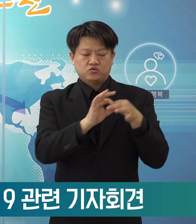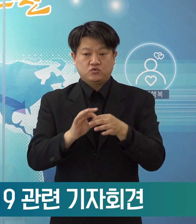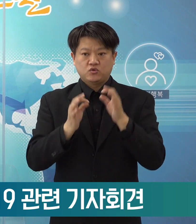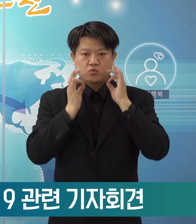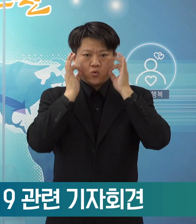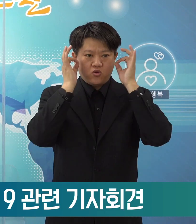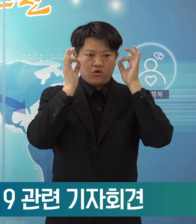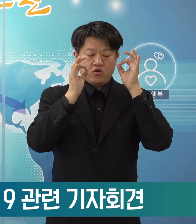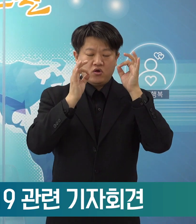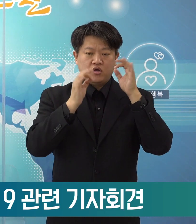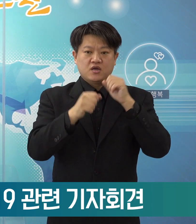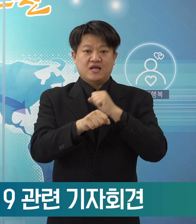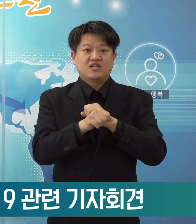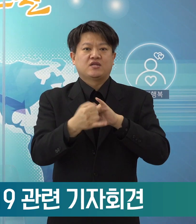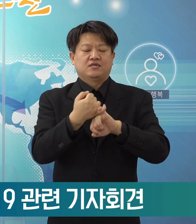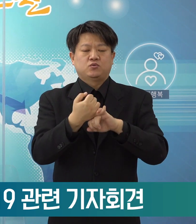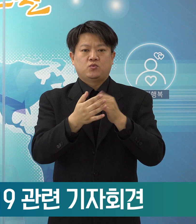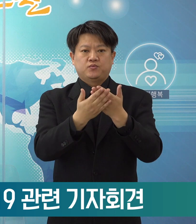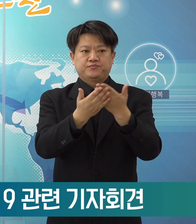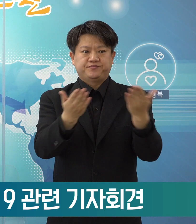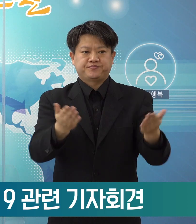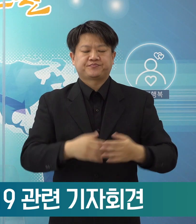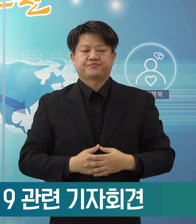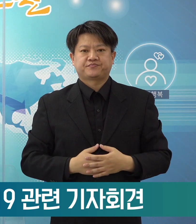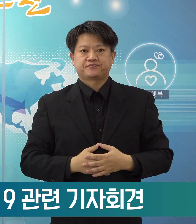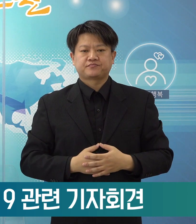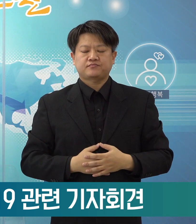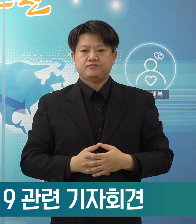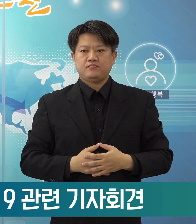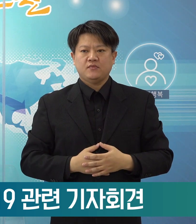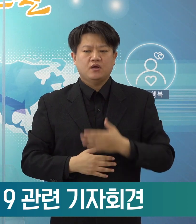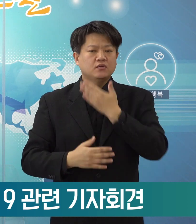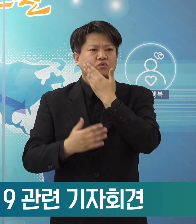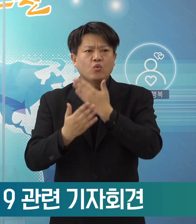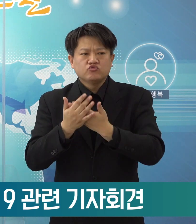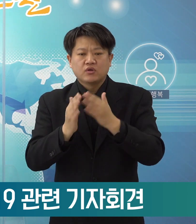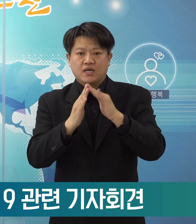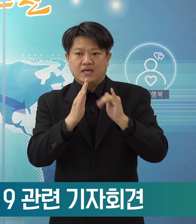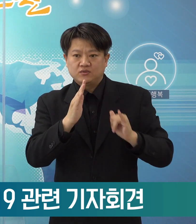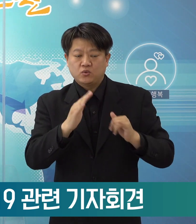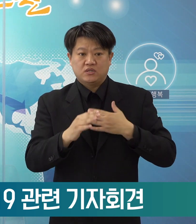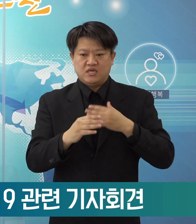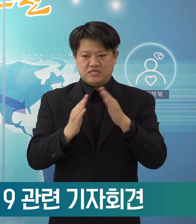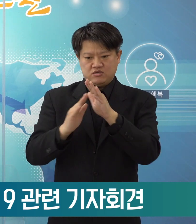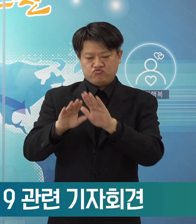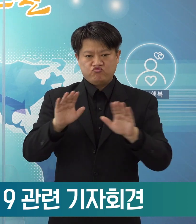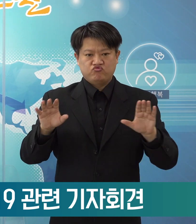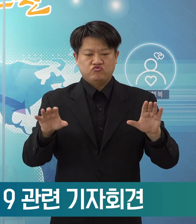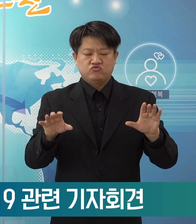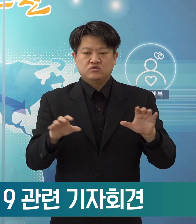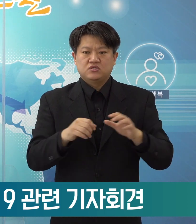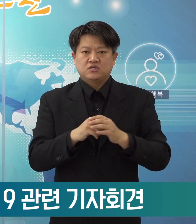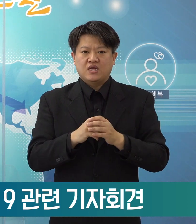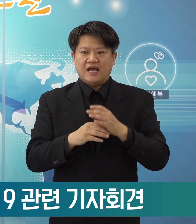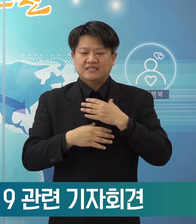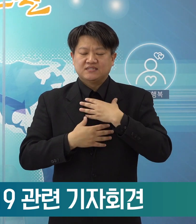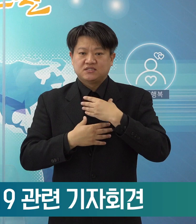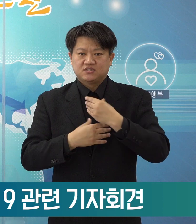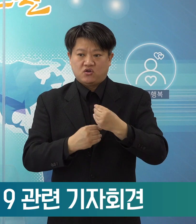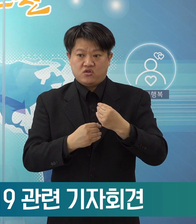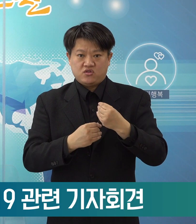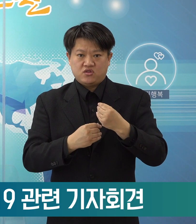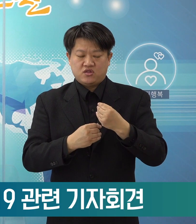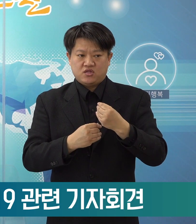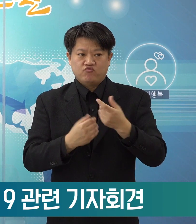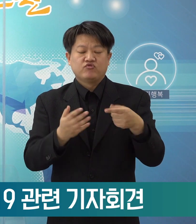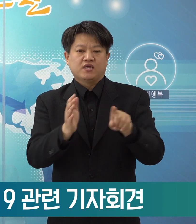노력을 더해 나가도록 하겠습니다. 소중한 가족과 내 이웃을 안전하게 하기